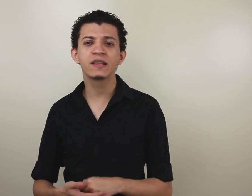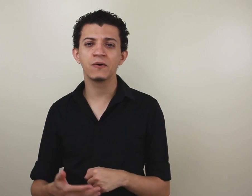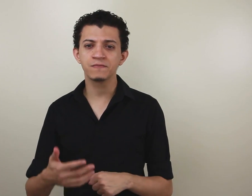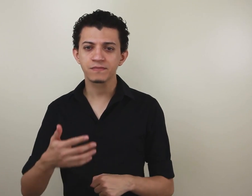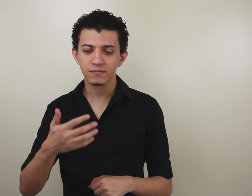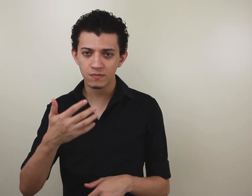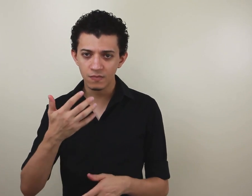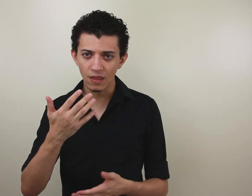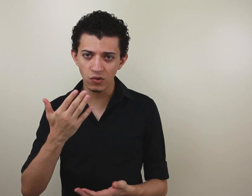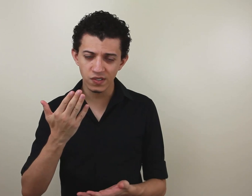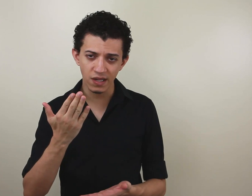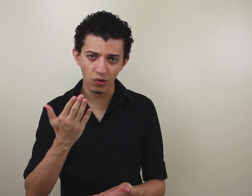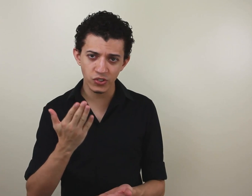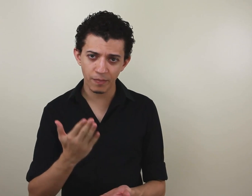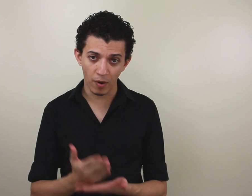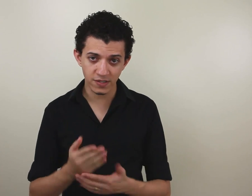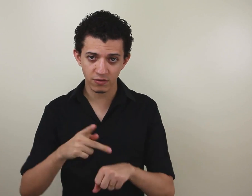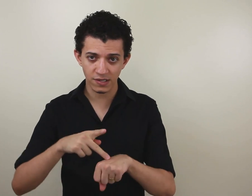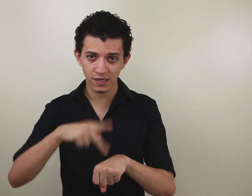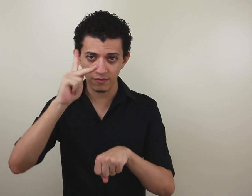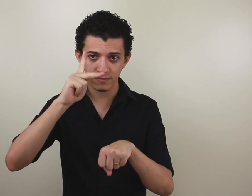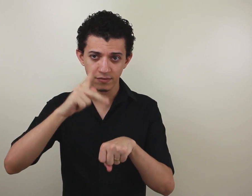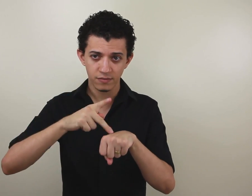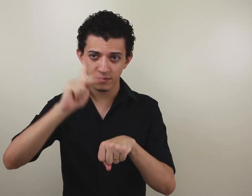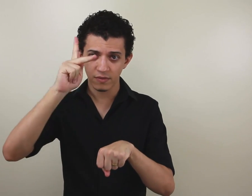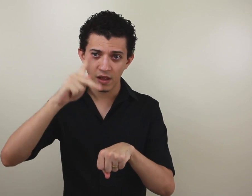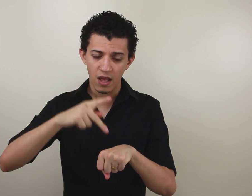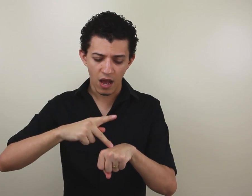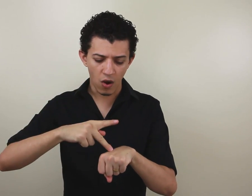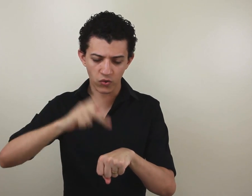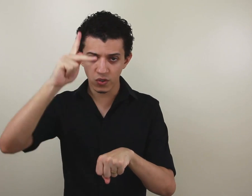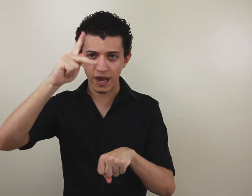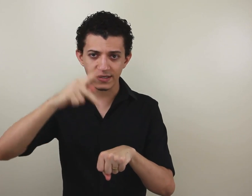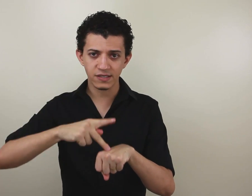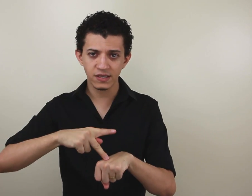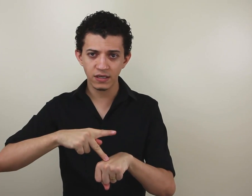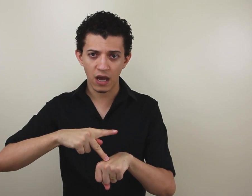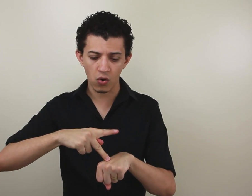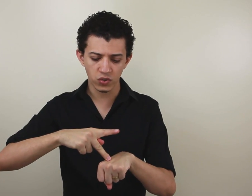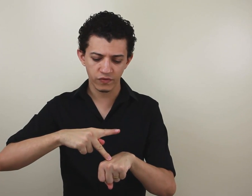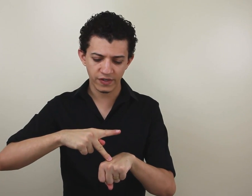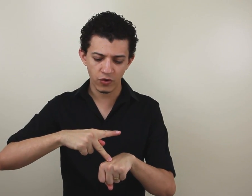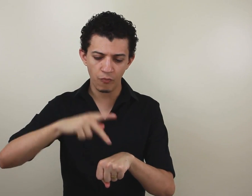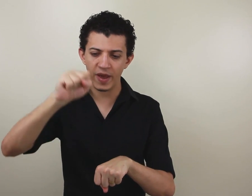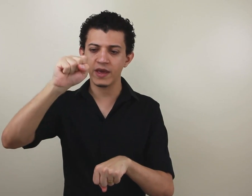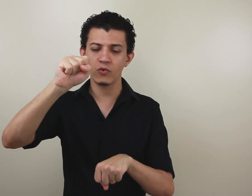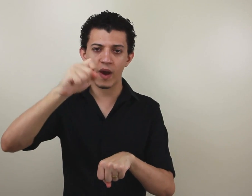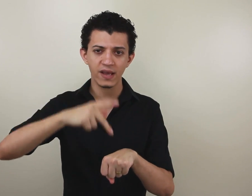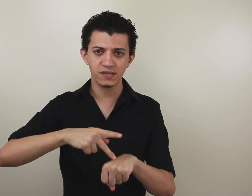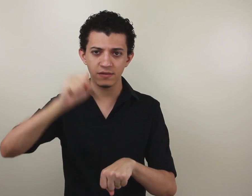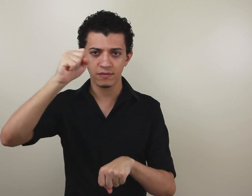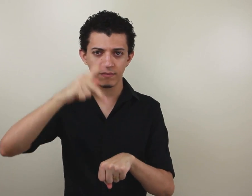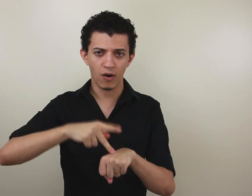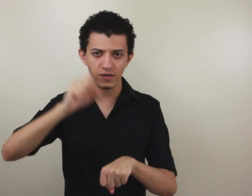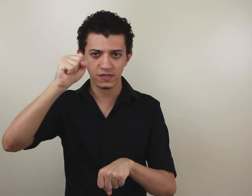então, o sinal de pós-graduação. Alguns lugares assim. Alguns vão fazer um P e um S. Pós.